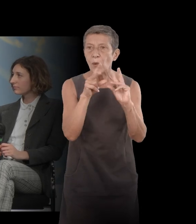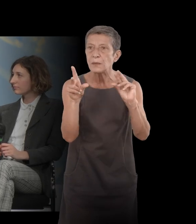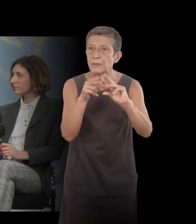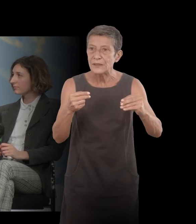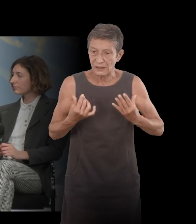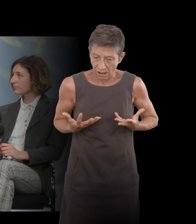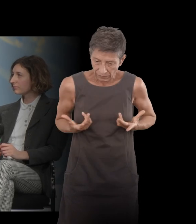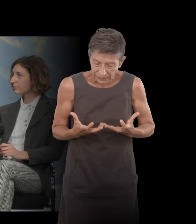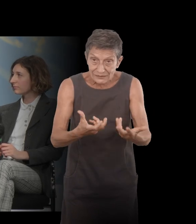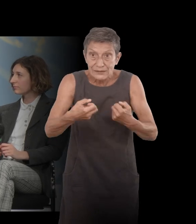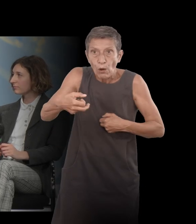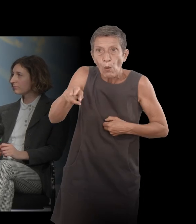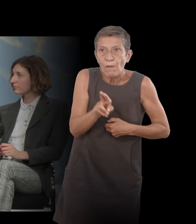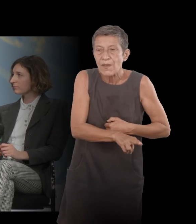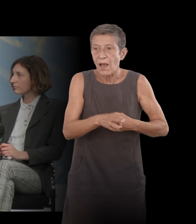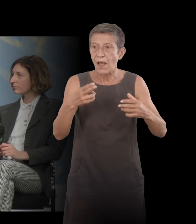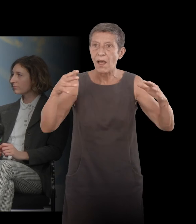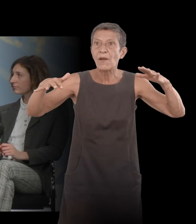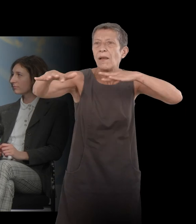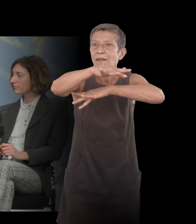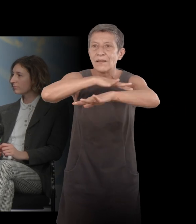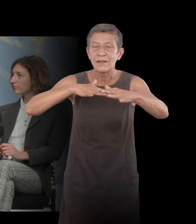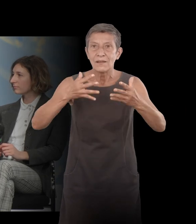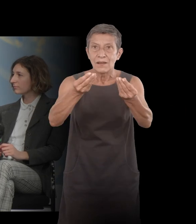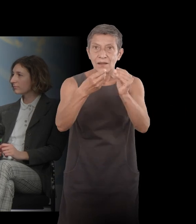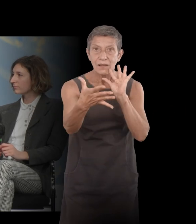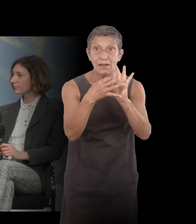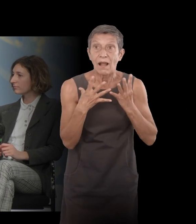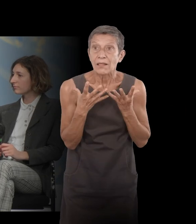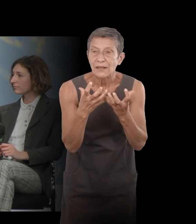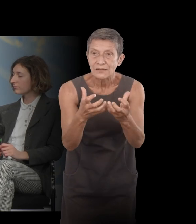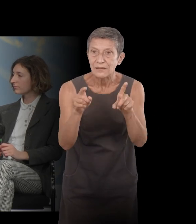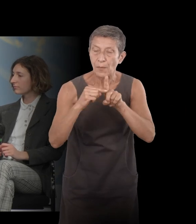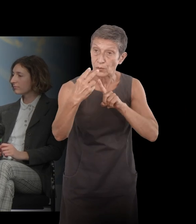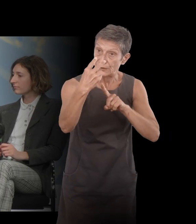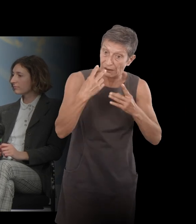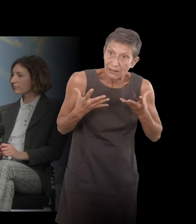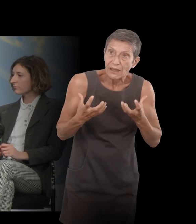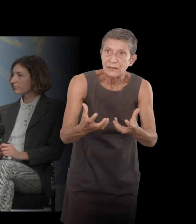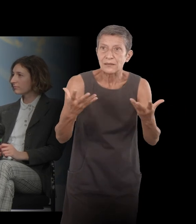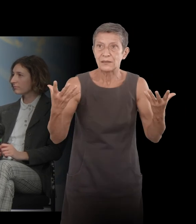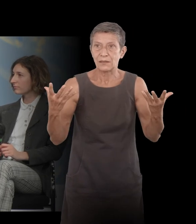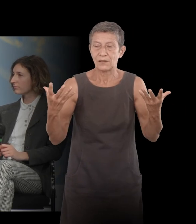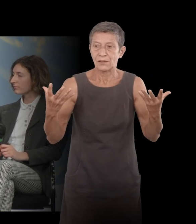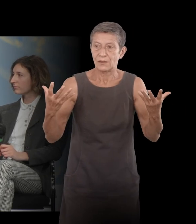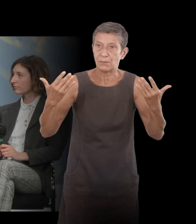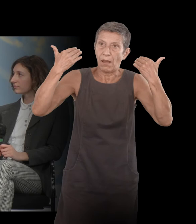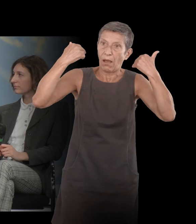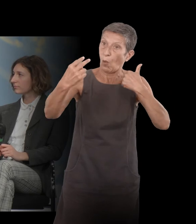porte sur le monde sur les autres et aussi que le monde porte sur vous quand vous n'êtes plus juste un sujet souffrant mais que d'un coup dans la rue vous